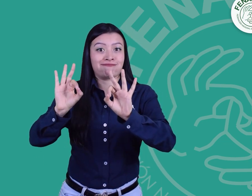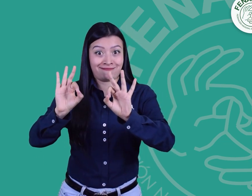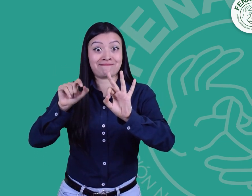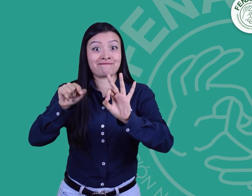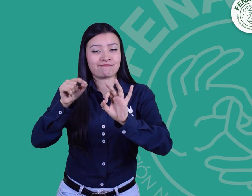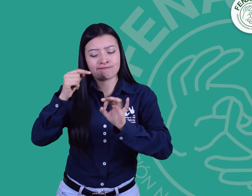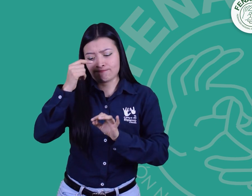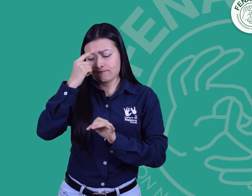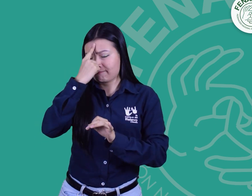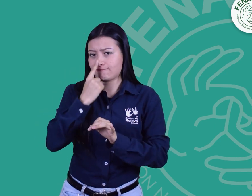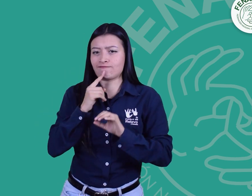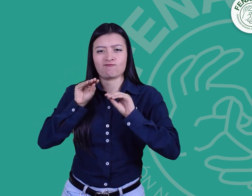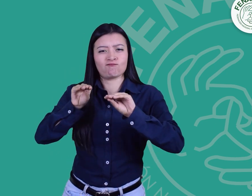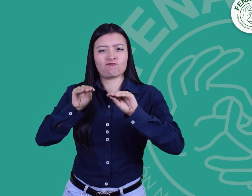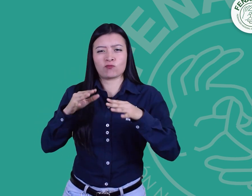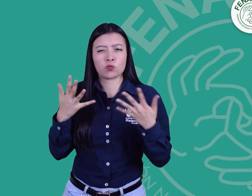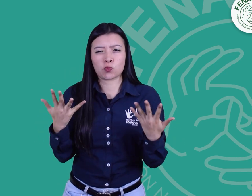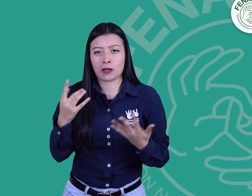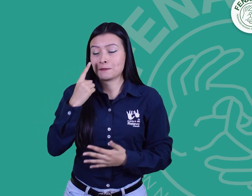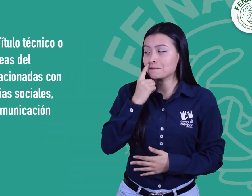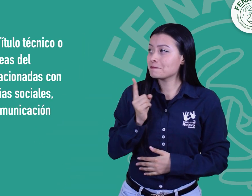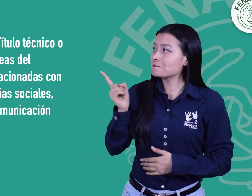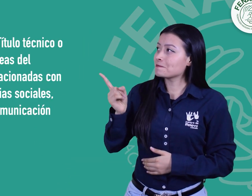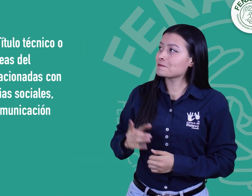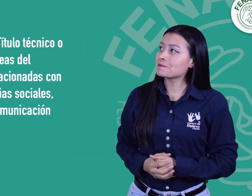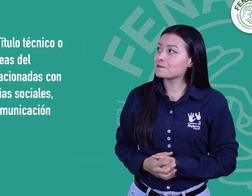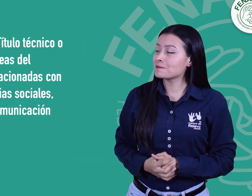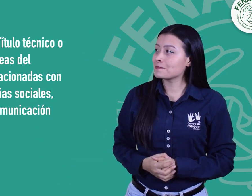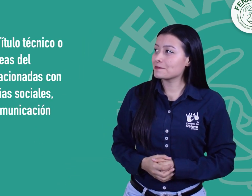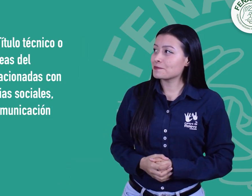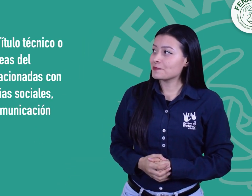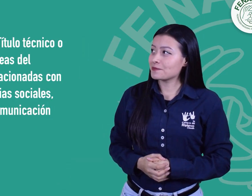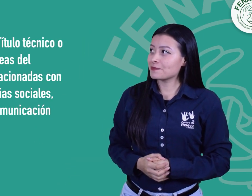de estrategias y metodologías adecuadas para esto. Miremos los requisitos de formación.